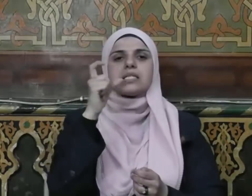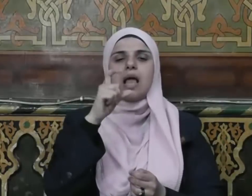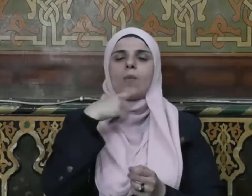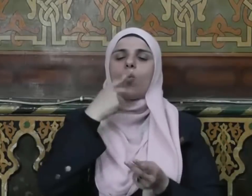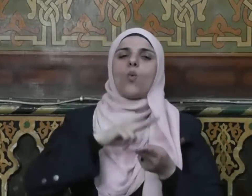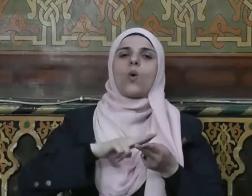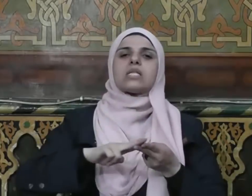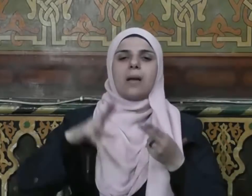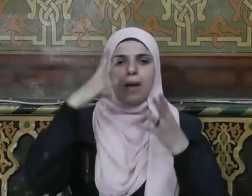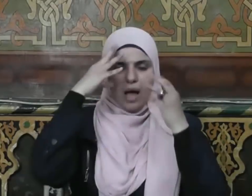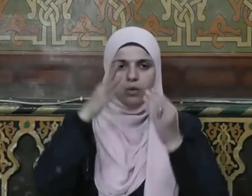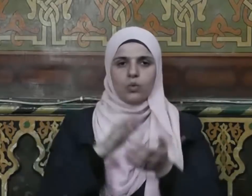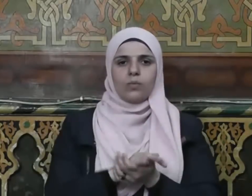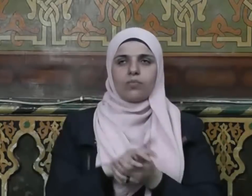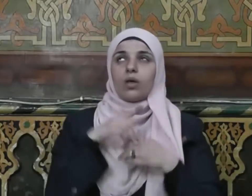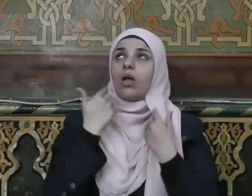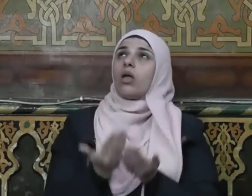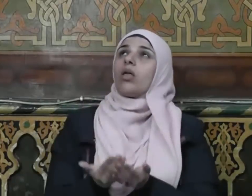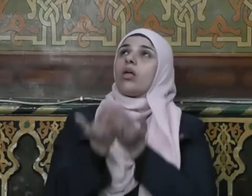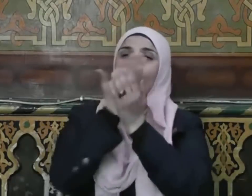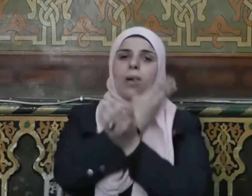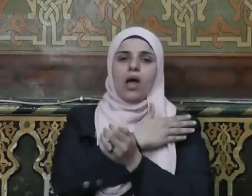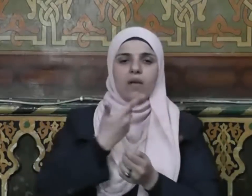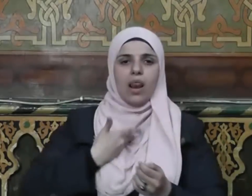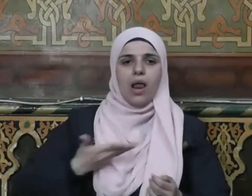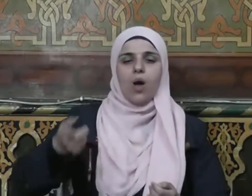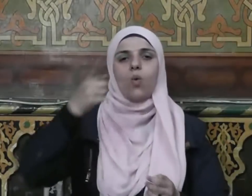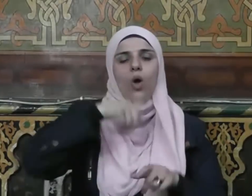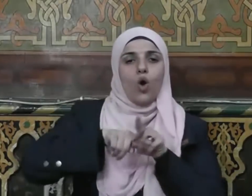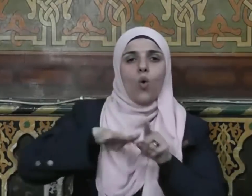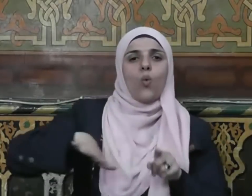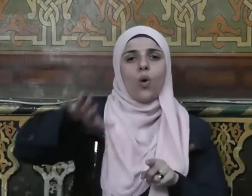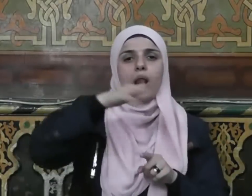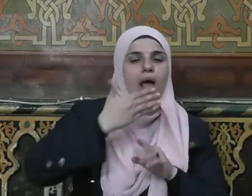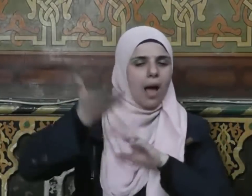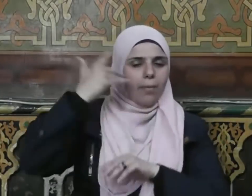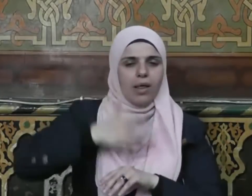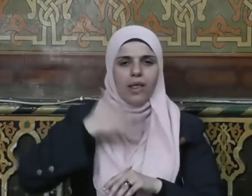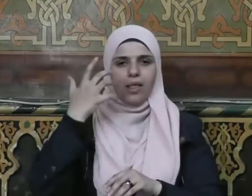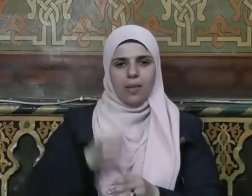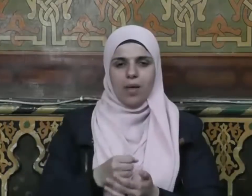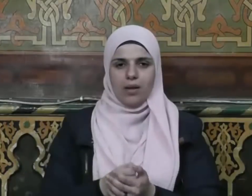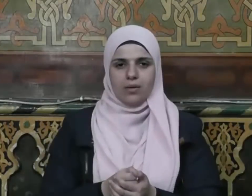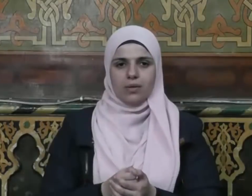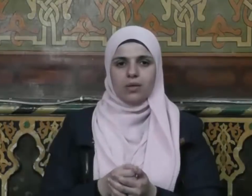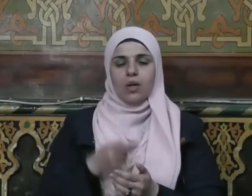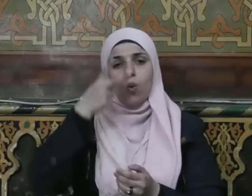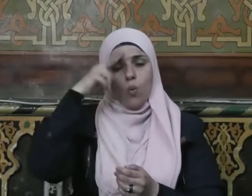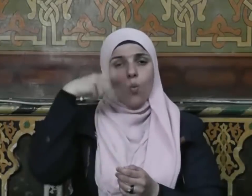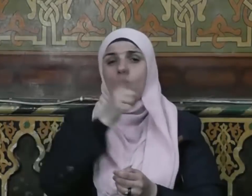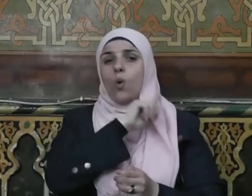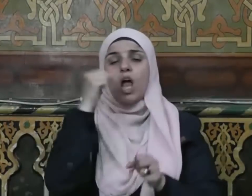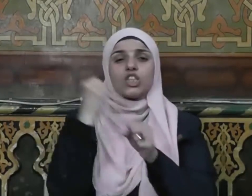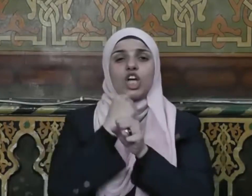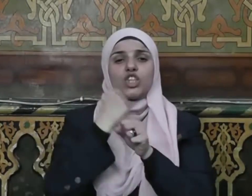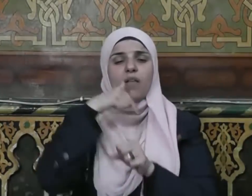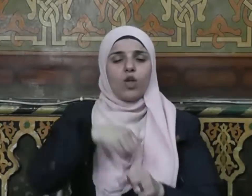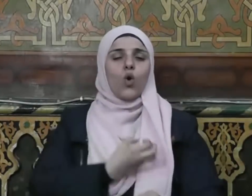وسماحته ربنا اغفر لنا ولإخواننا الذين سبقونا بالإيمان ولا تجعل في